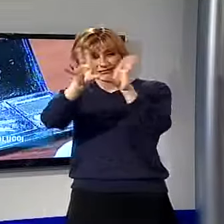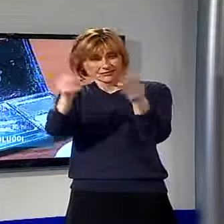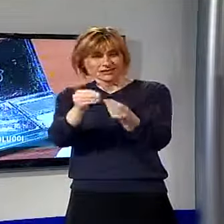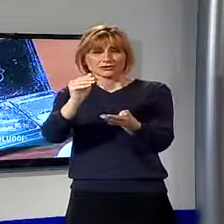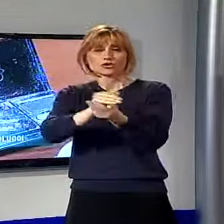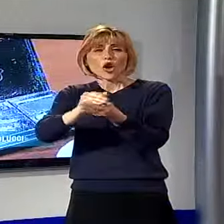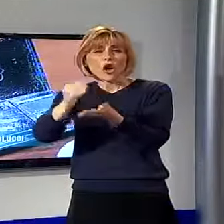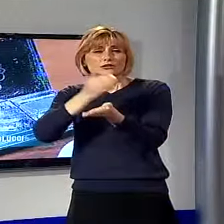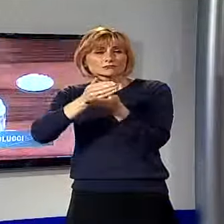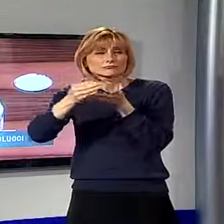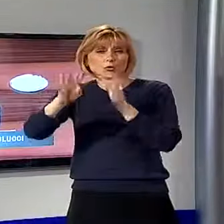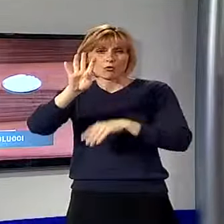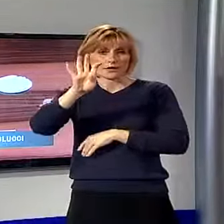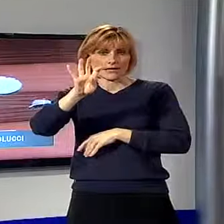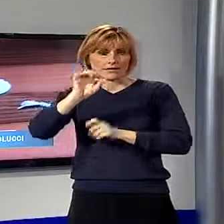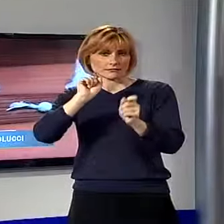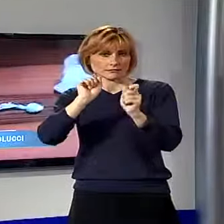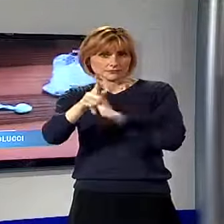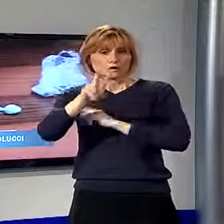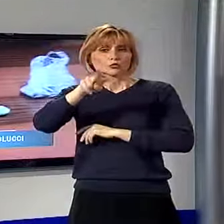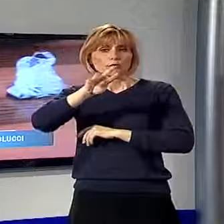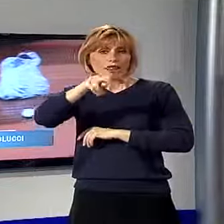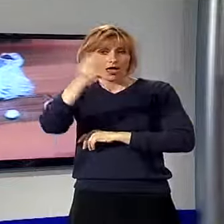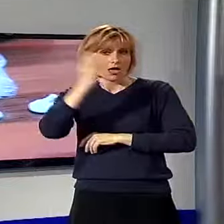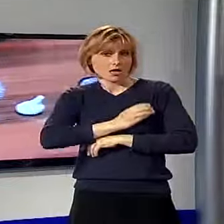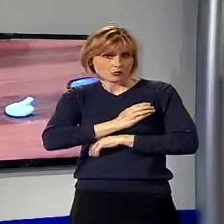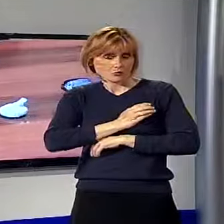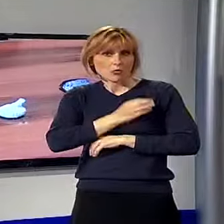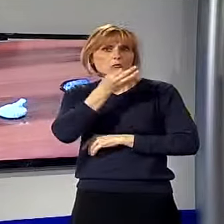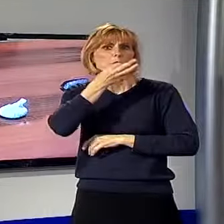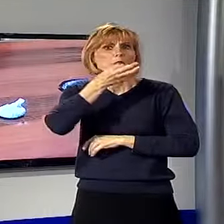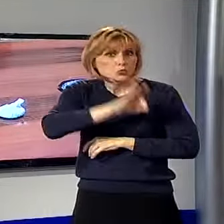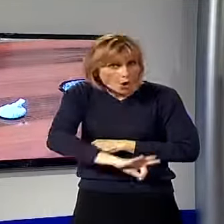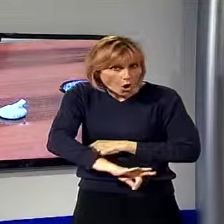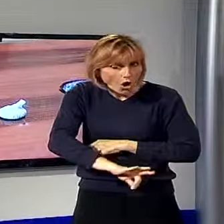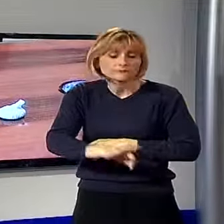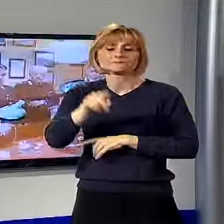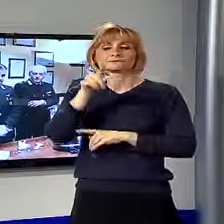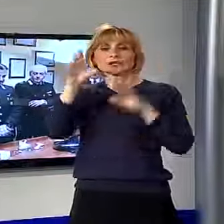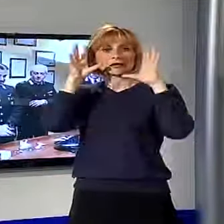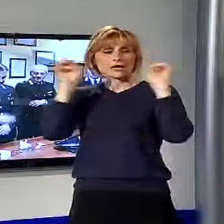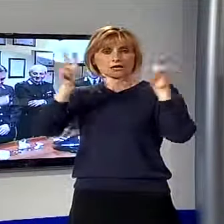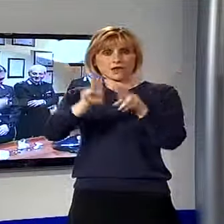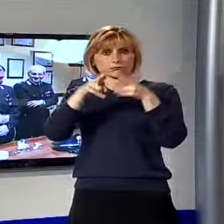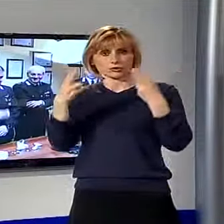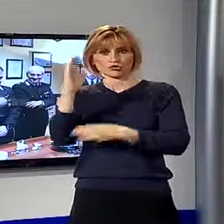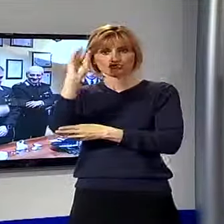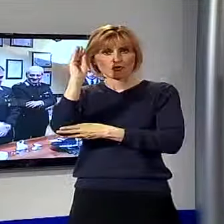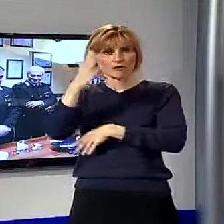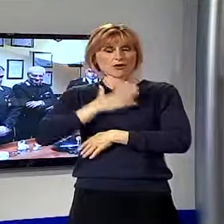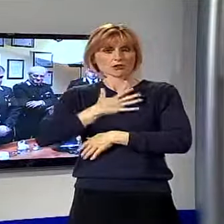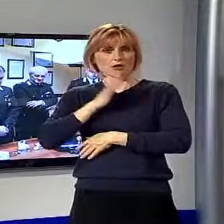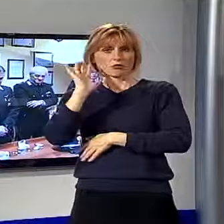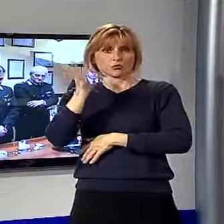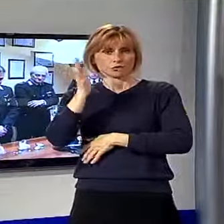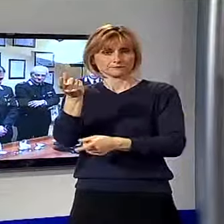dosi che avrebbe rivenduto ricavandone almeno 2.000 euro. E' i carabinieri hanno trovato in possesso di un ragazzo di soli 15